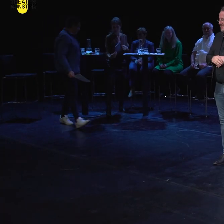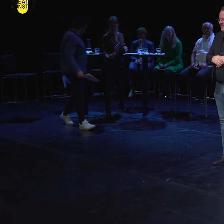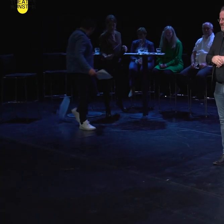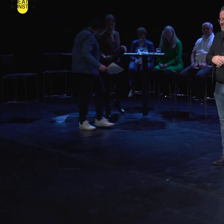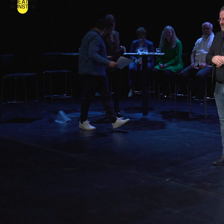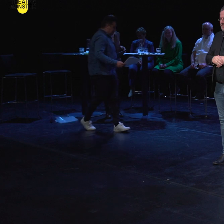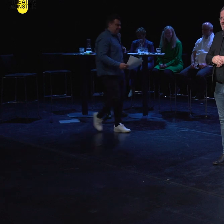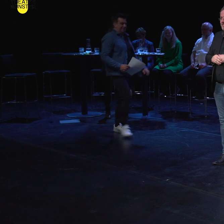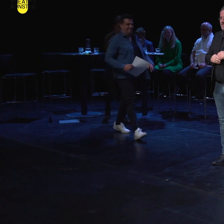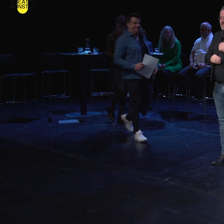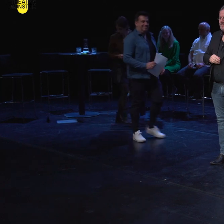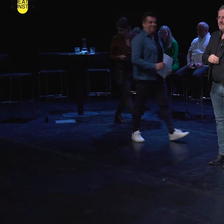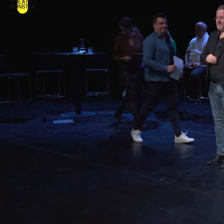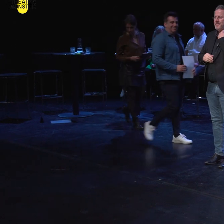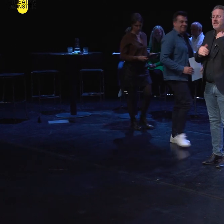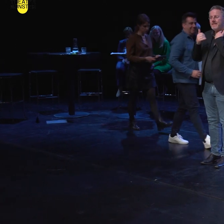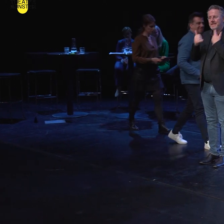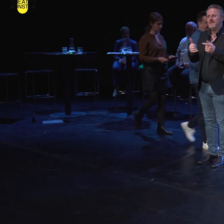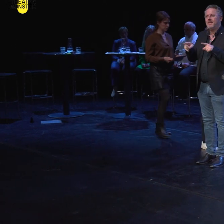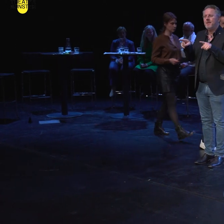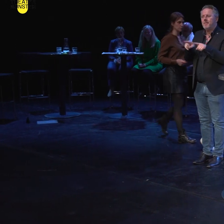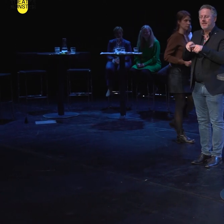Wir fangen auch gleich spartenübergreifend an.